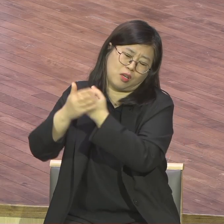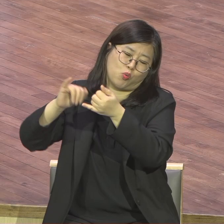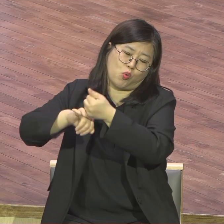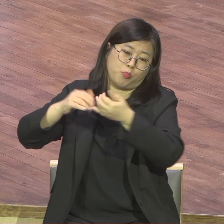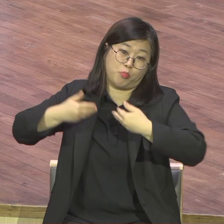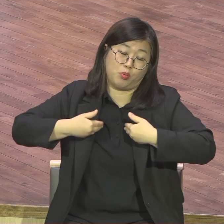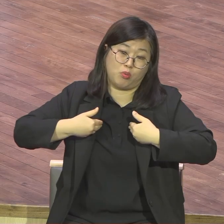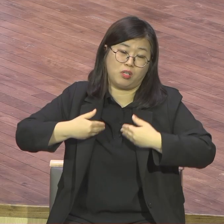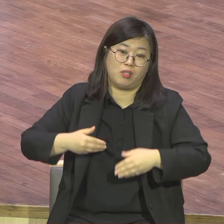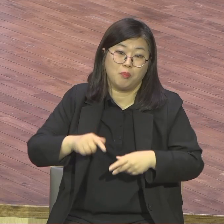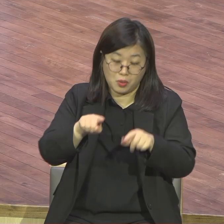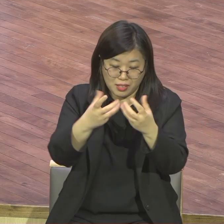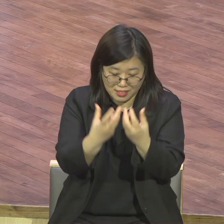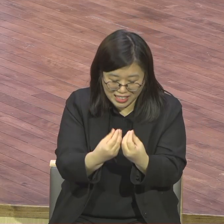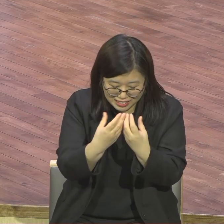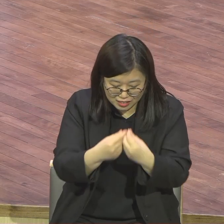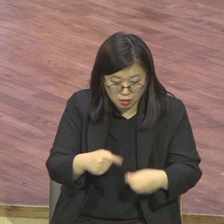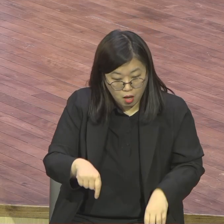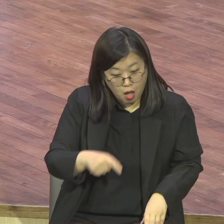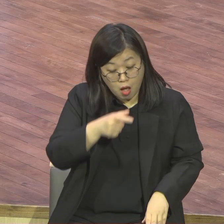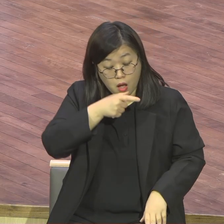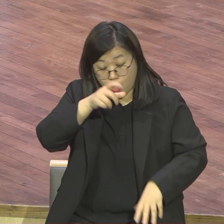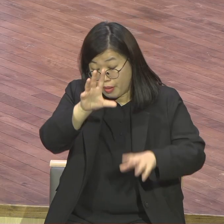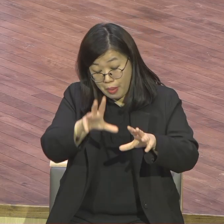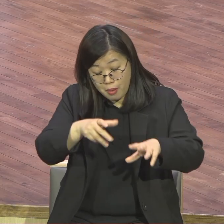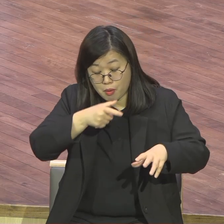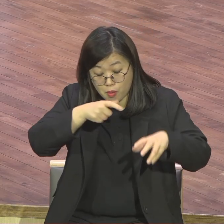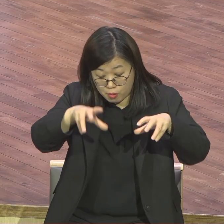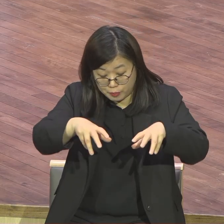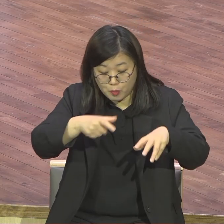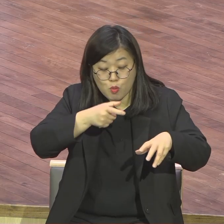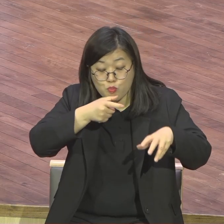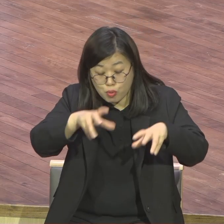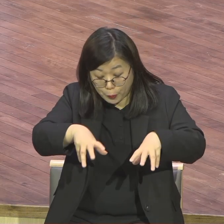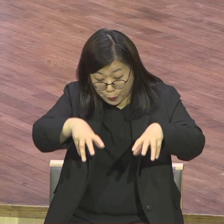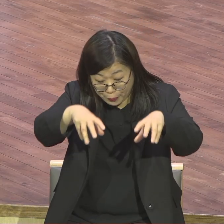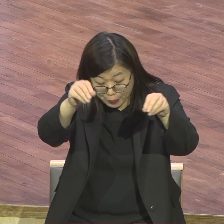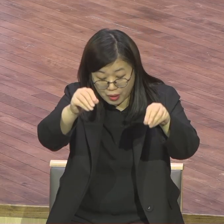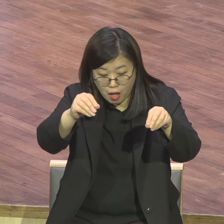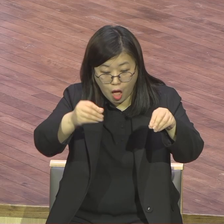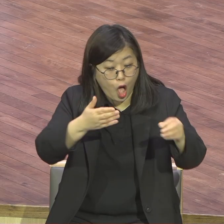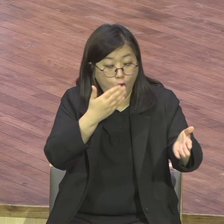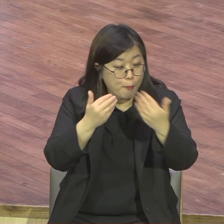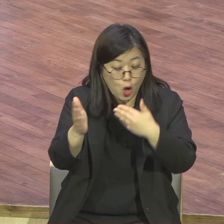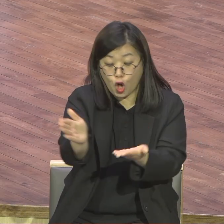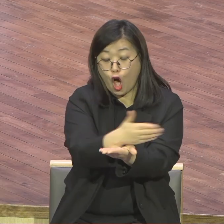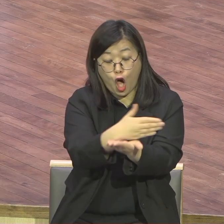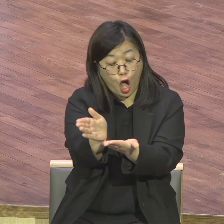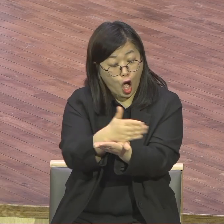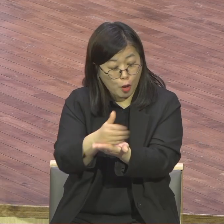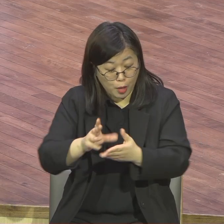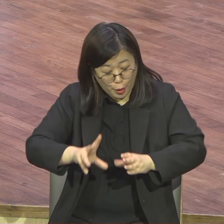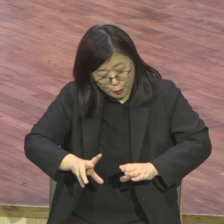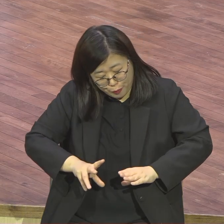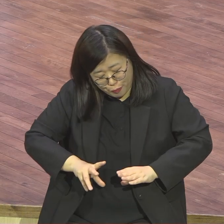바울이 막 예루살렘 교회 가서 똑같은데 왜 그래요? 똑같은데